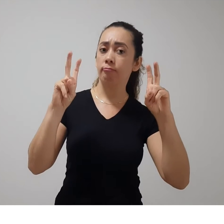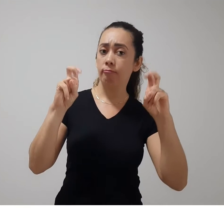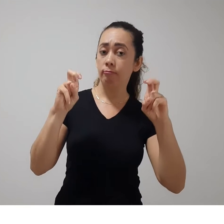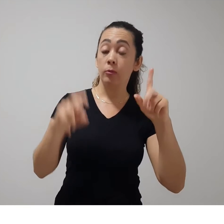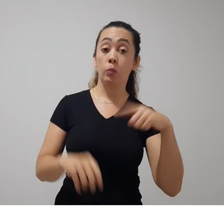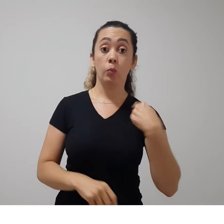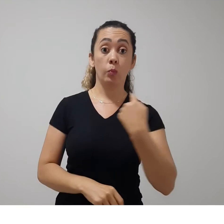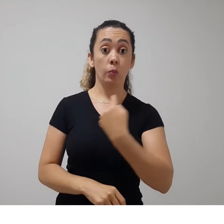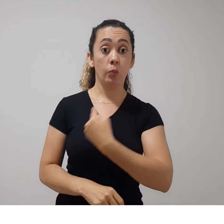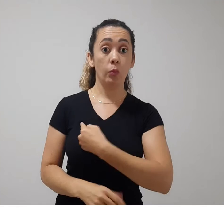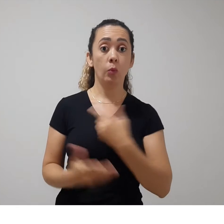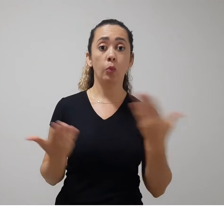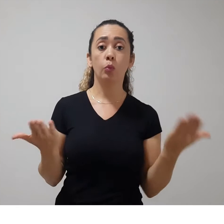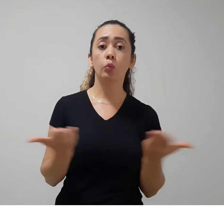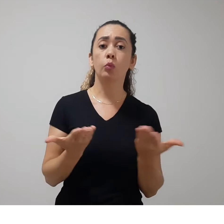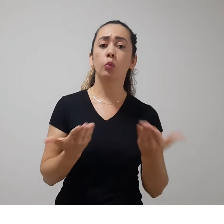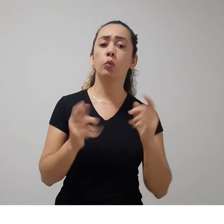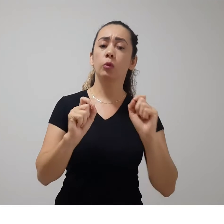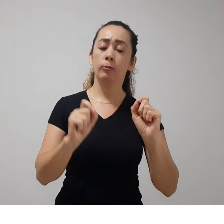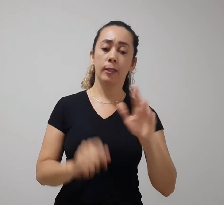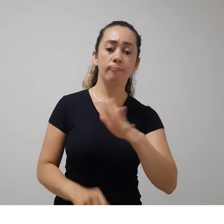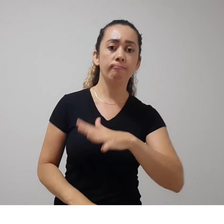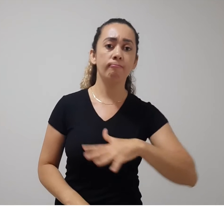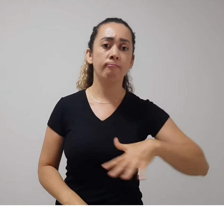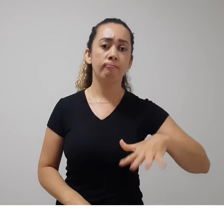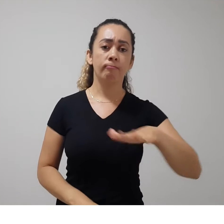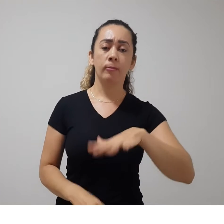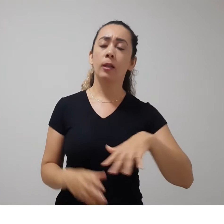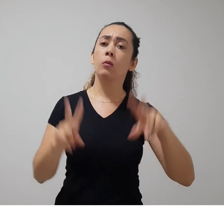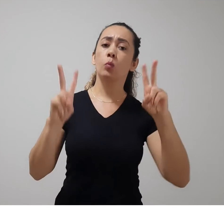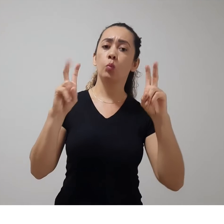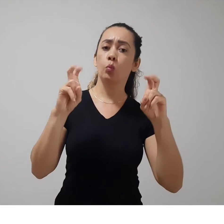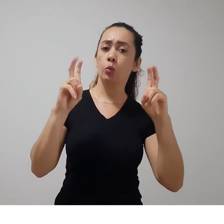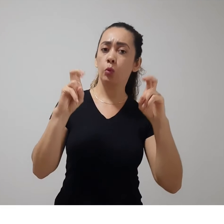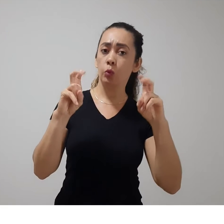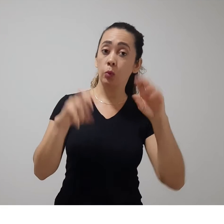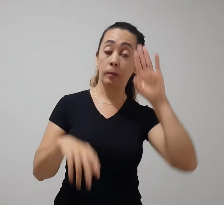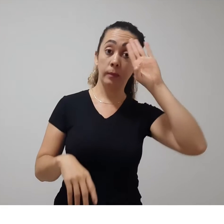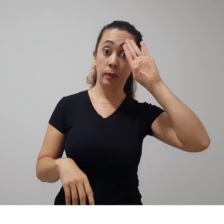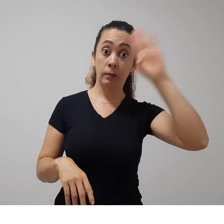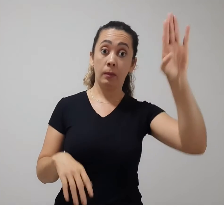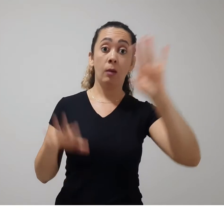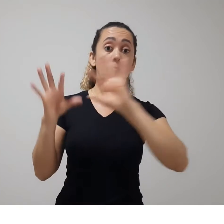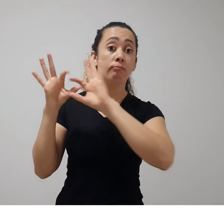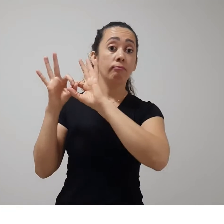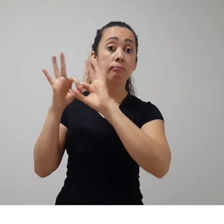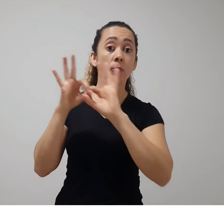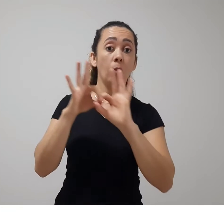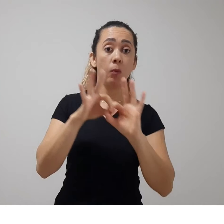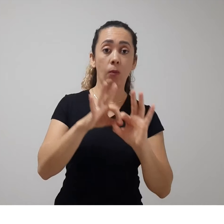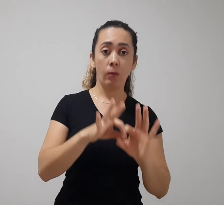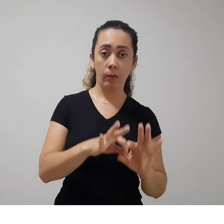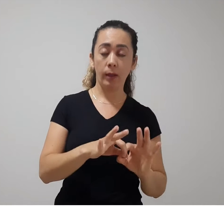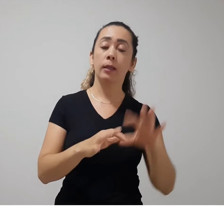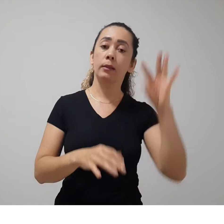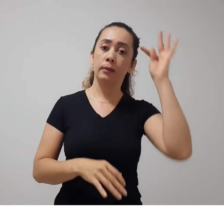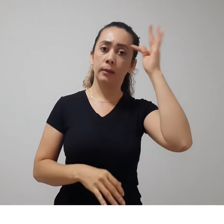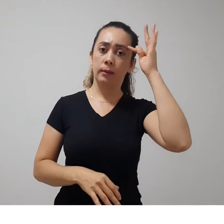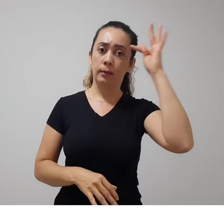o tratamento geral a respeito das principais correntes teóricas que tem relação com a Psicologia da Educação.